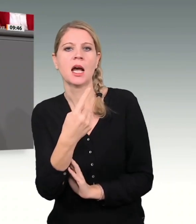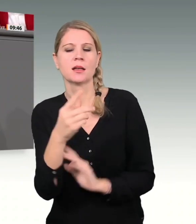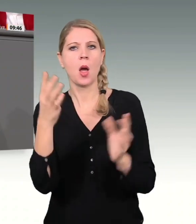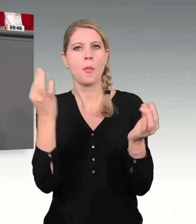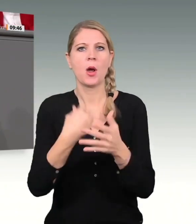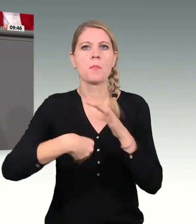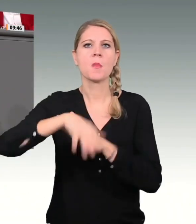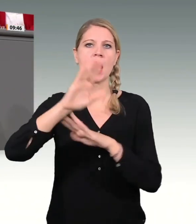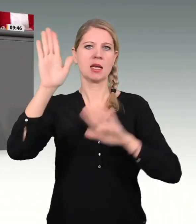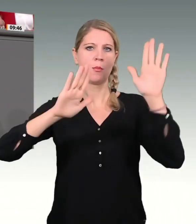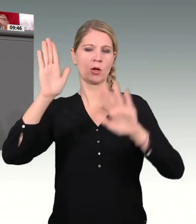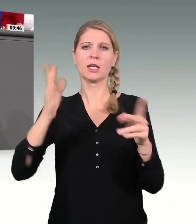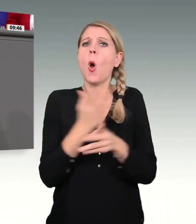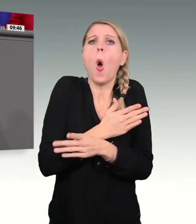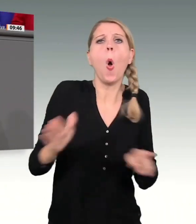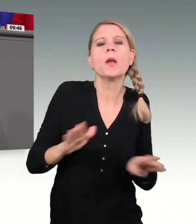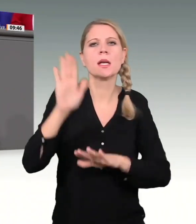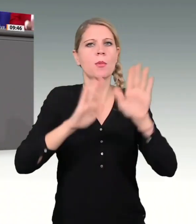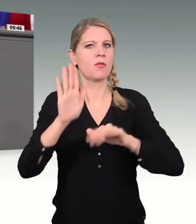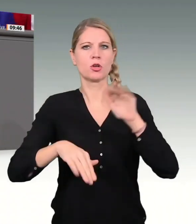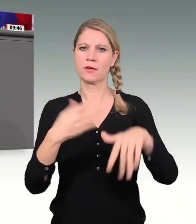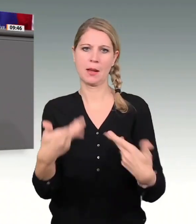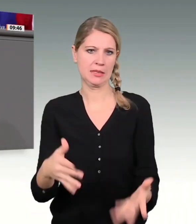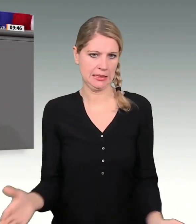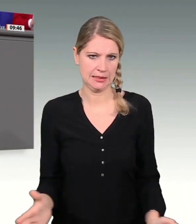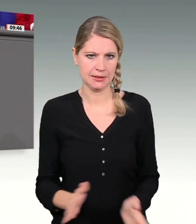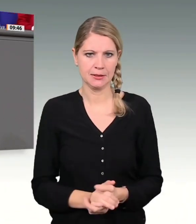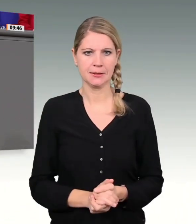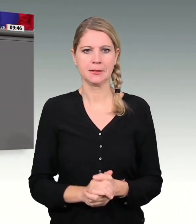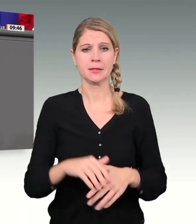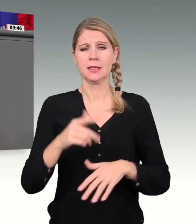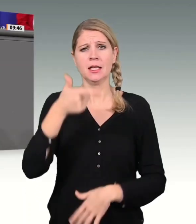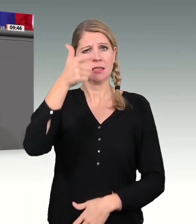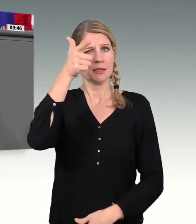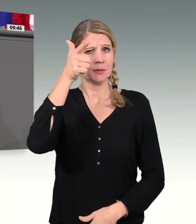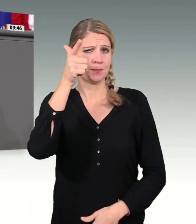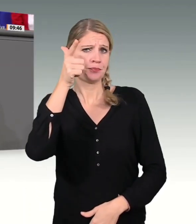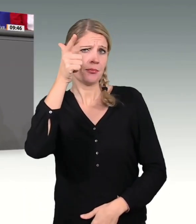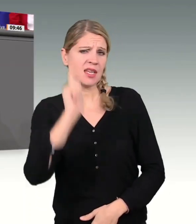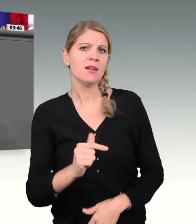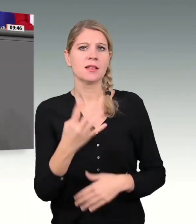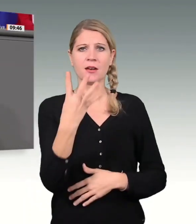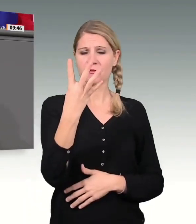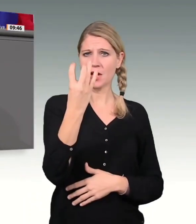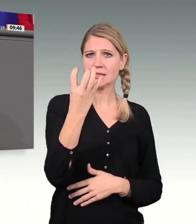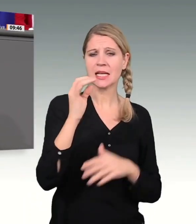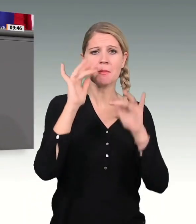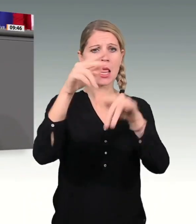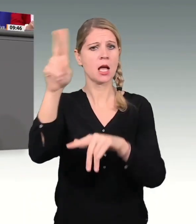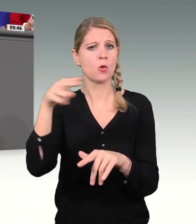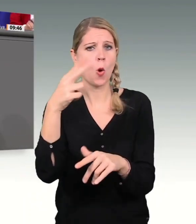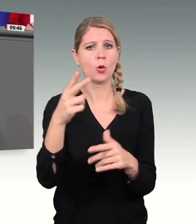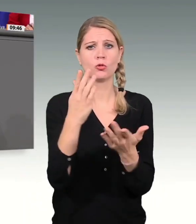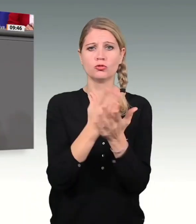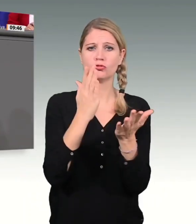240 Milliarden Euro hat der Bundestag für die Bekämpfung der Pandemie als Kreditermächtigung bewilligt. 60 Milliarden